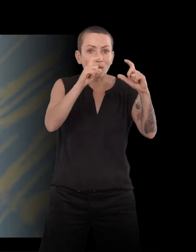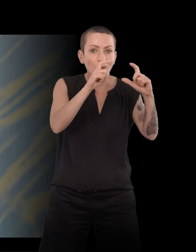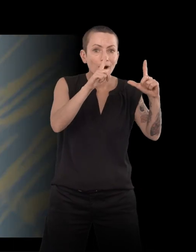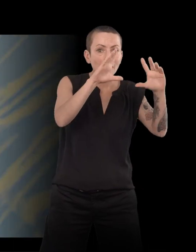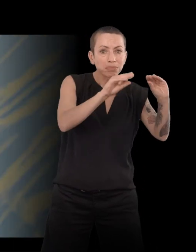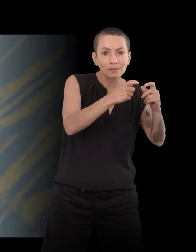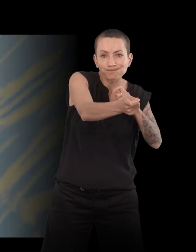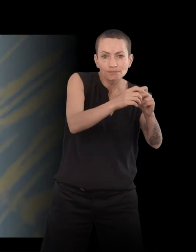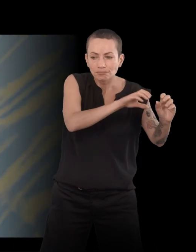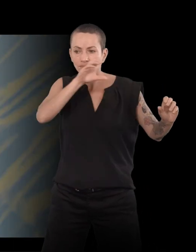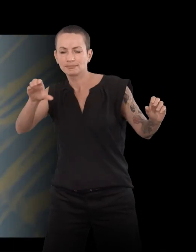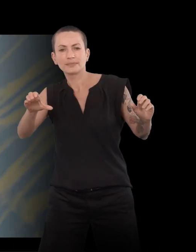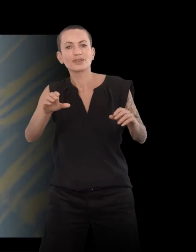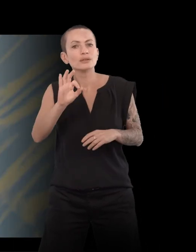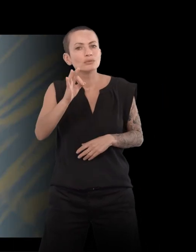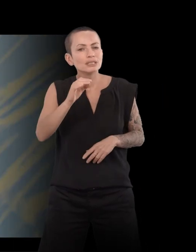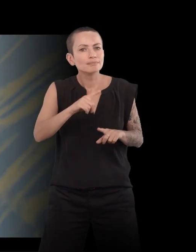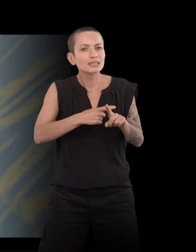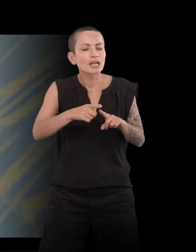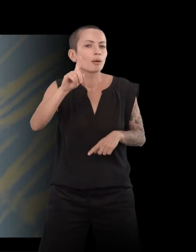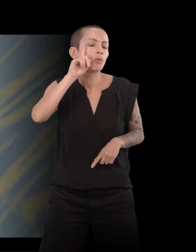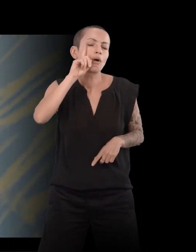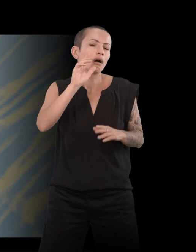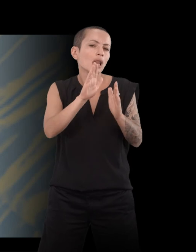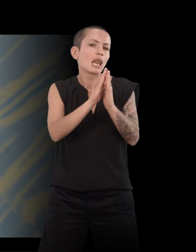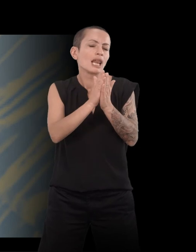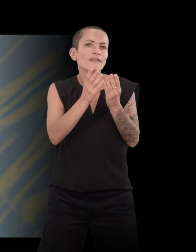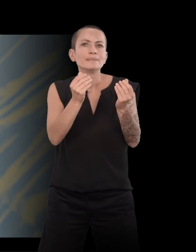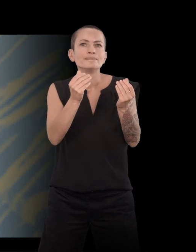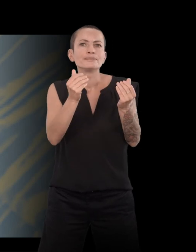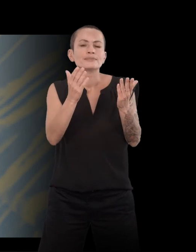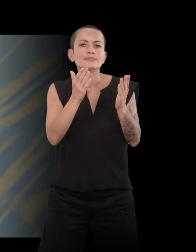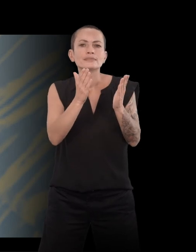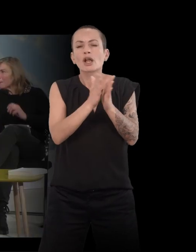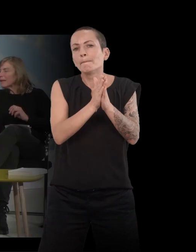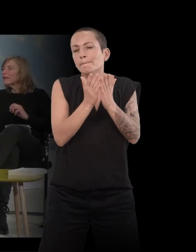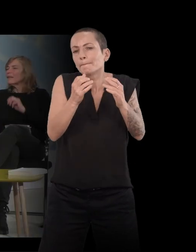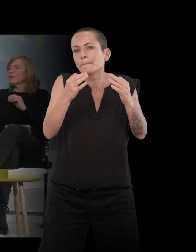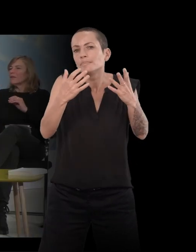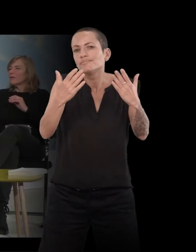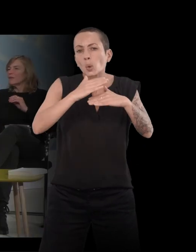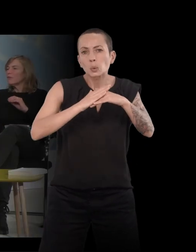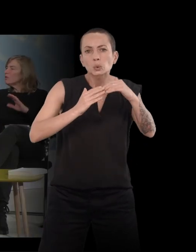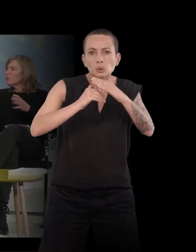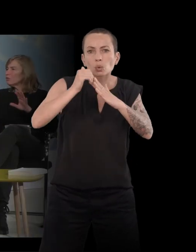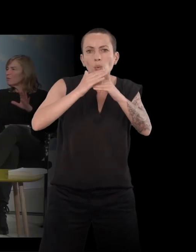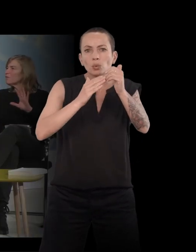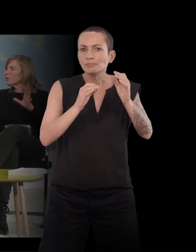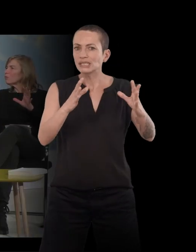Parce que c'est très bizarre, parce qu'on a l'impression, parce qu'un livre, c'est quelque part une construction. Oui. Là, vous dites, non, je ne vais pas faire une